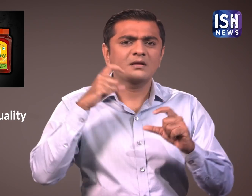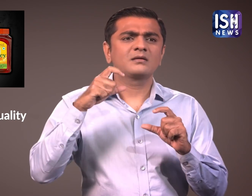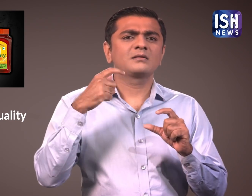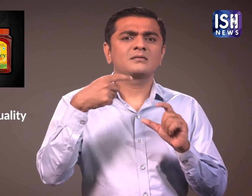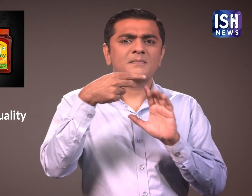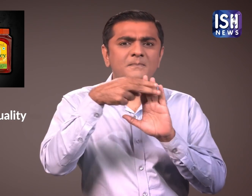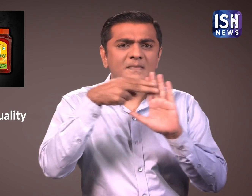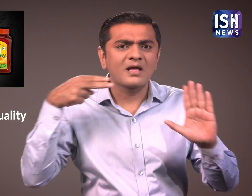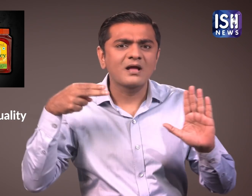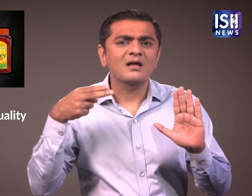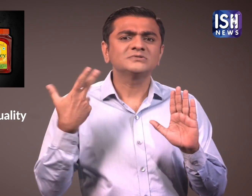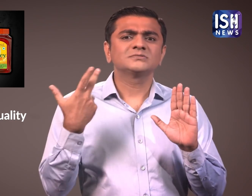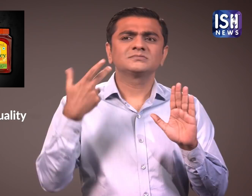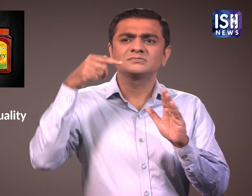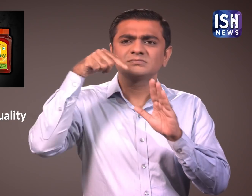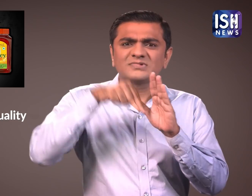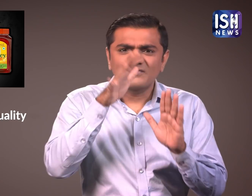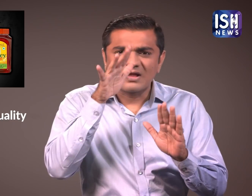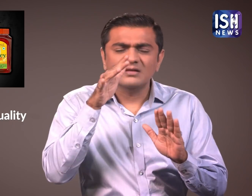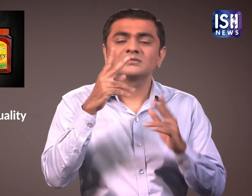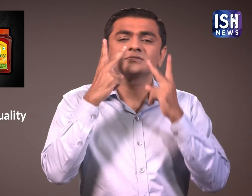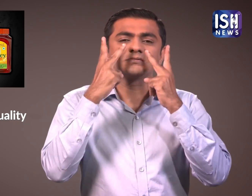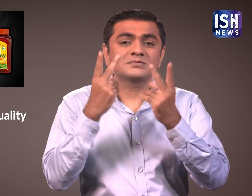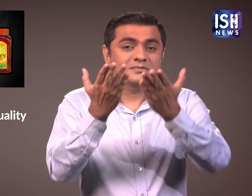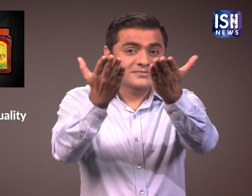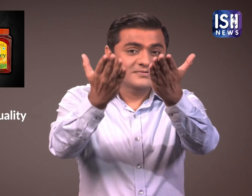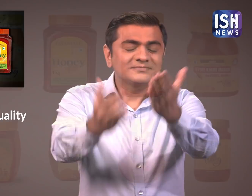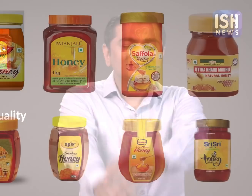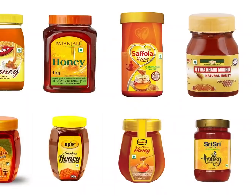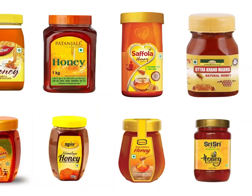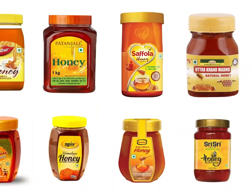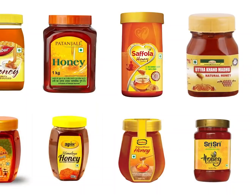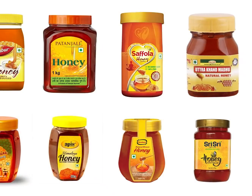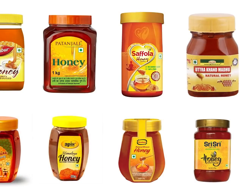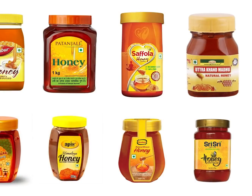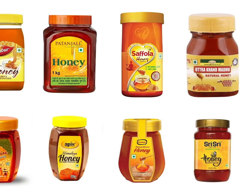कम गुनवत्ता वाले शहद के ब्रैंड को देखे। कर दो देखे।